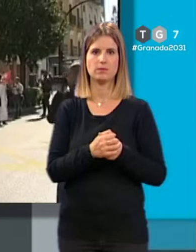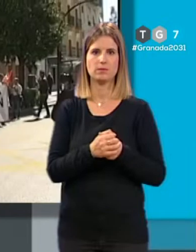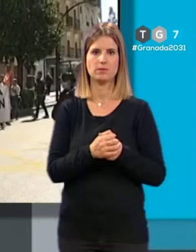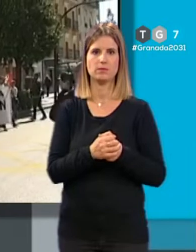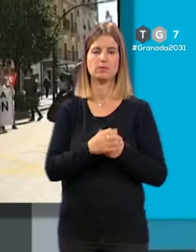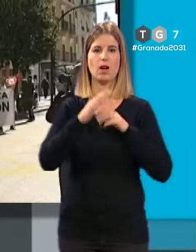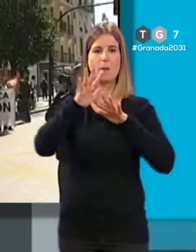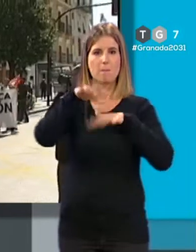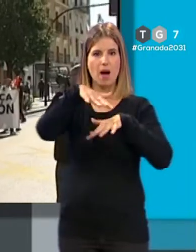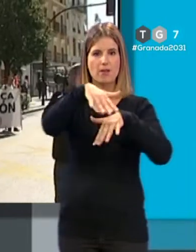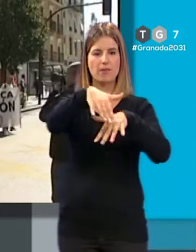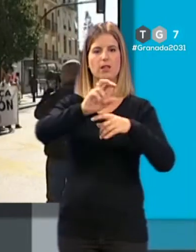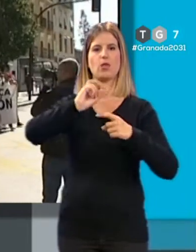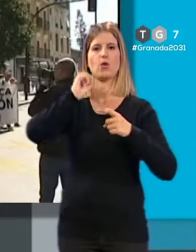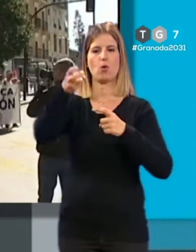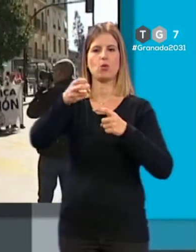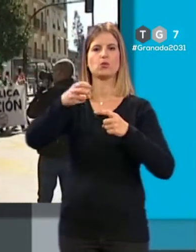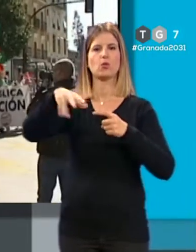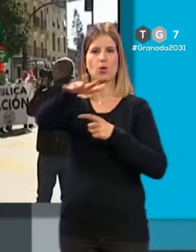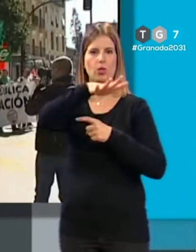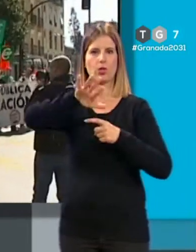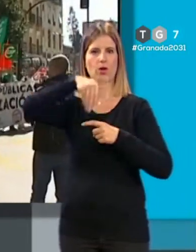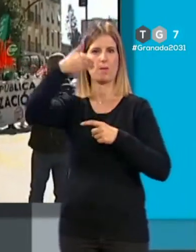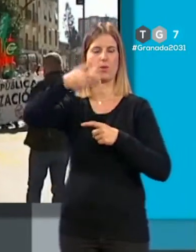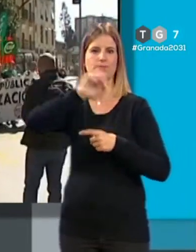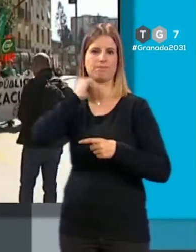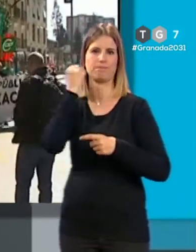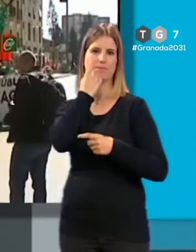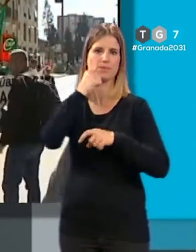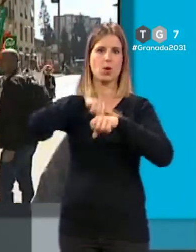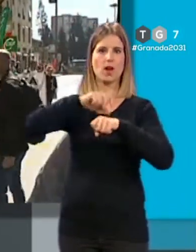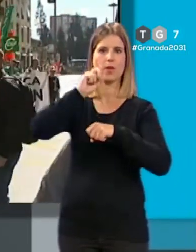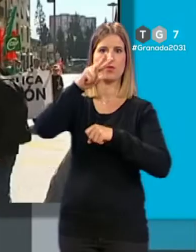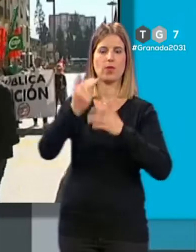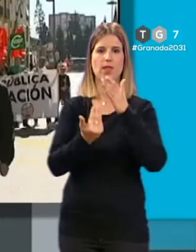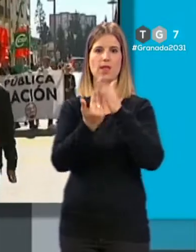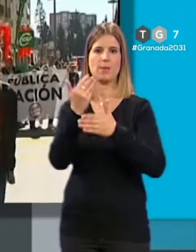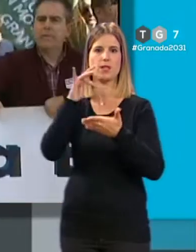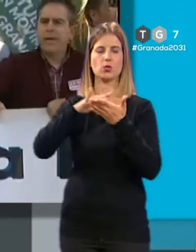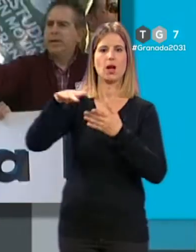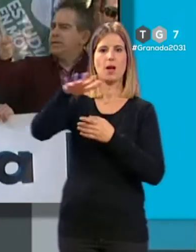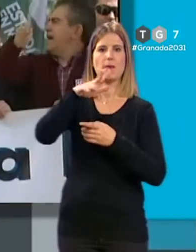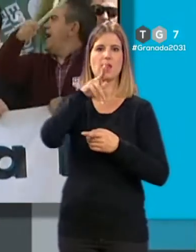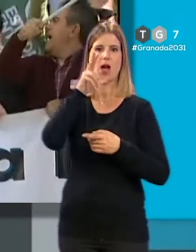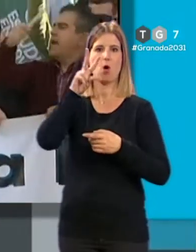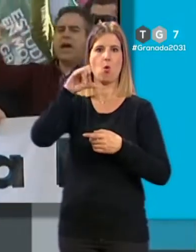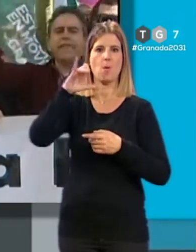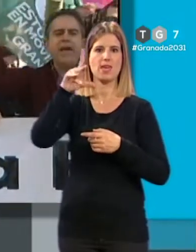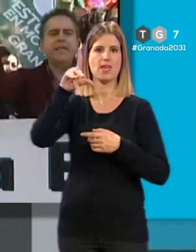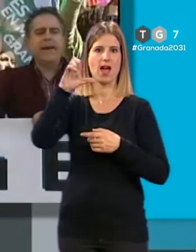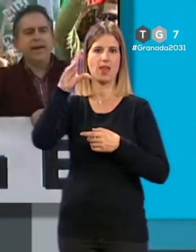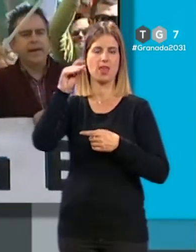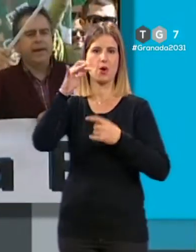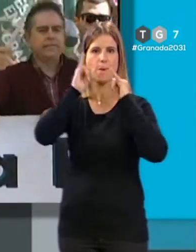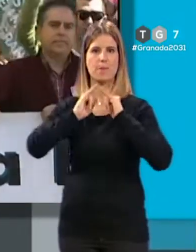La manifestación ha tenido otro núcleo importante de protesta que ha salido a las 12 de la mañana desde el Humilladero en el entorno del Paseo del Salón con la